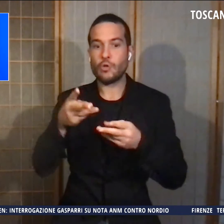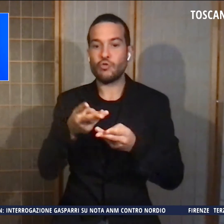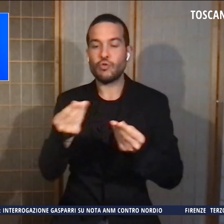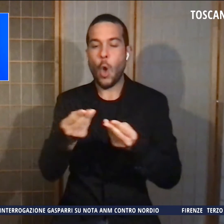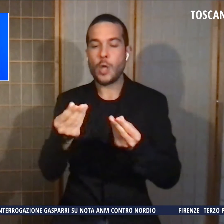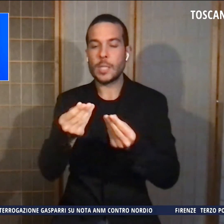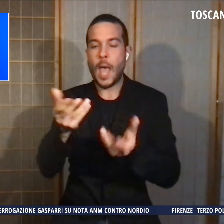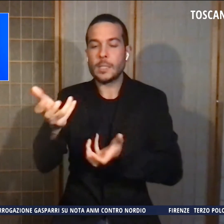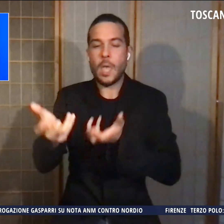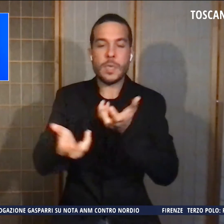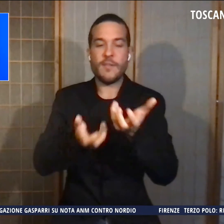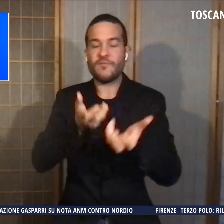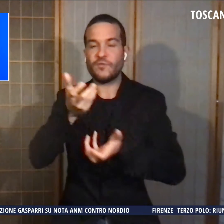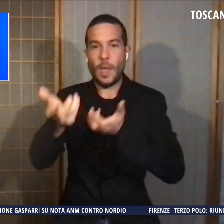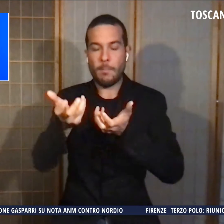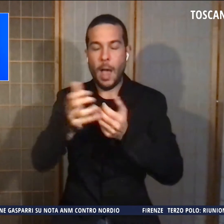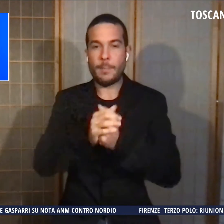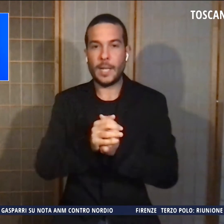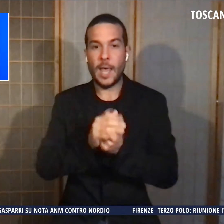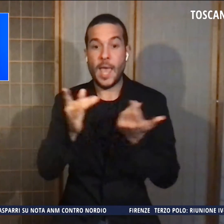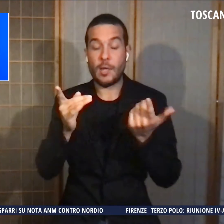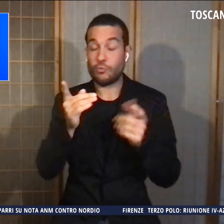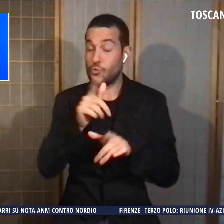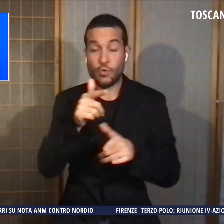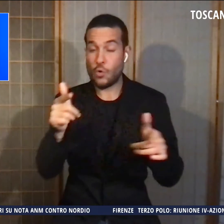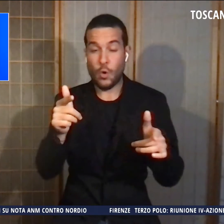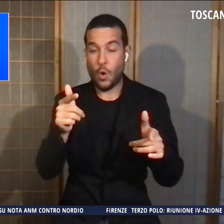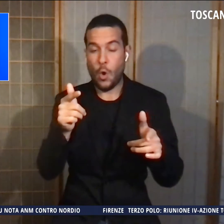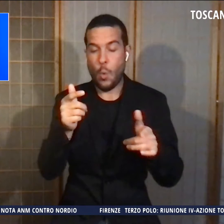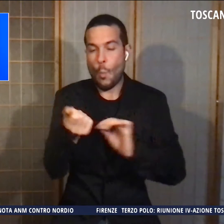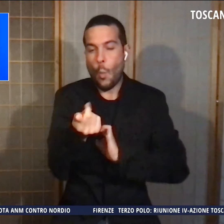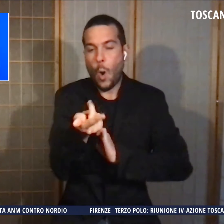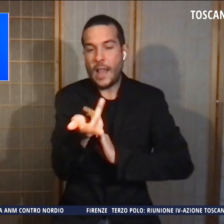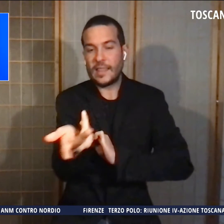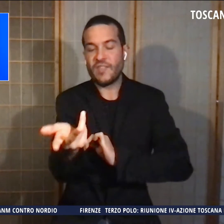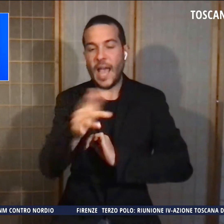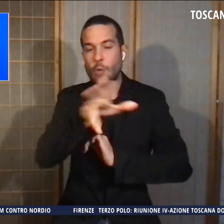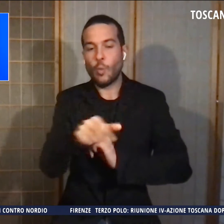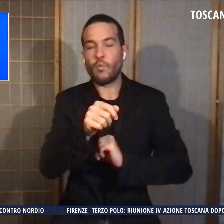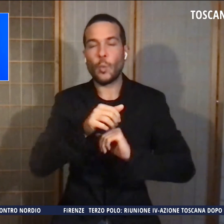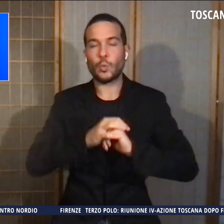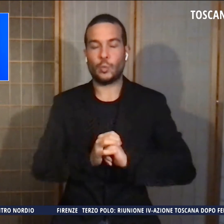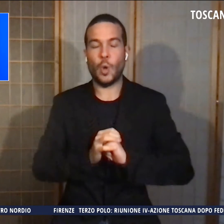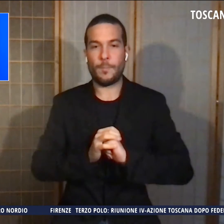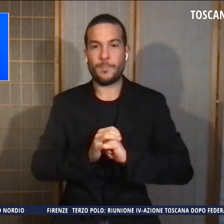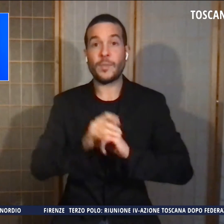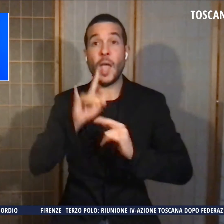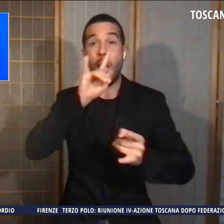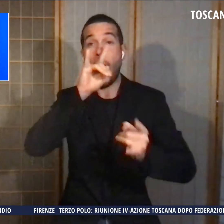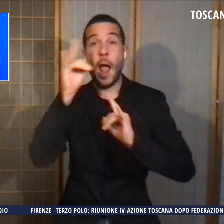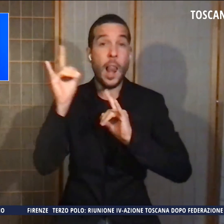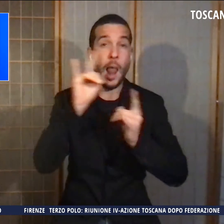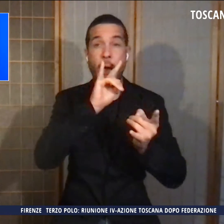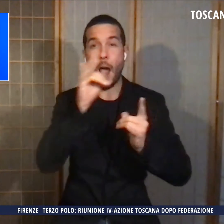è stata ancora quantificata l'entità del furto. A dare l'allarme sono stati i